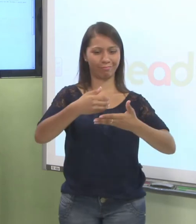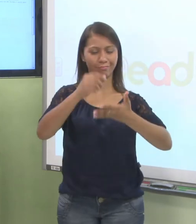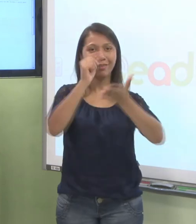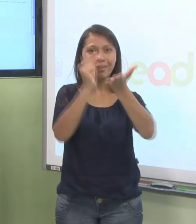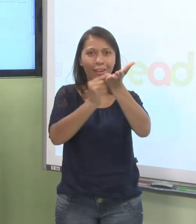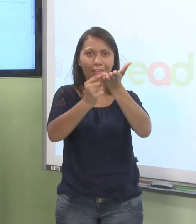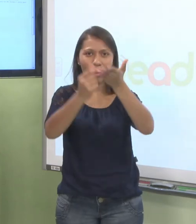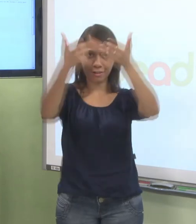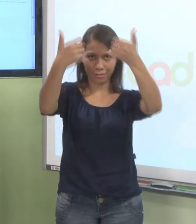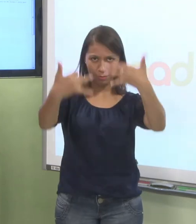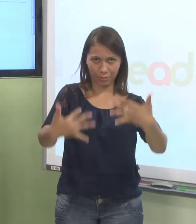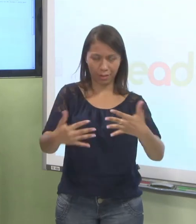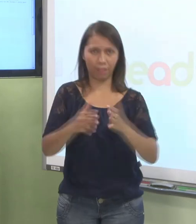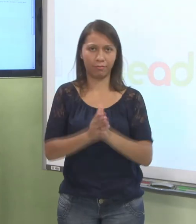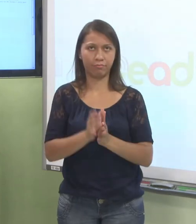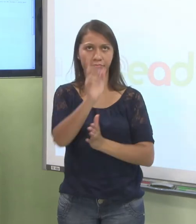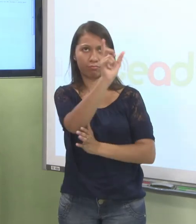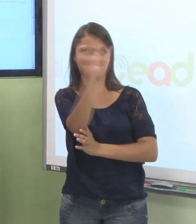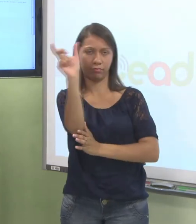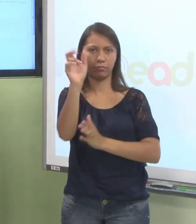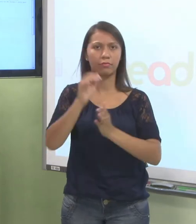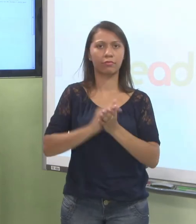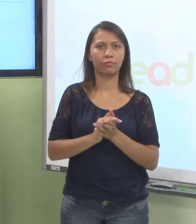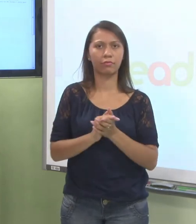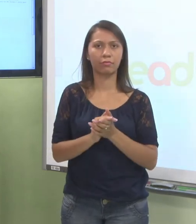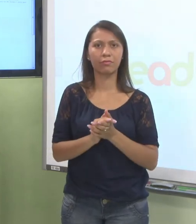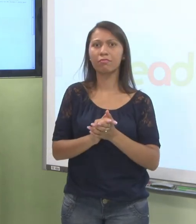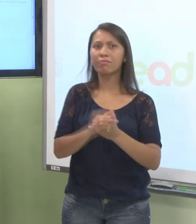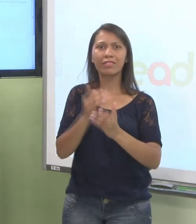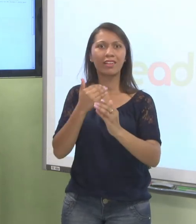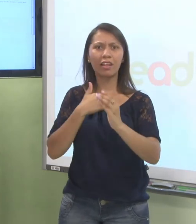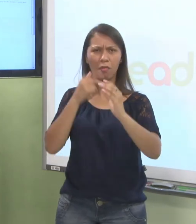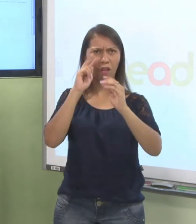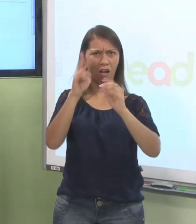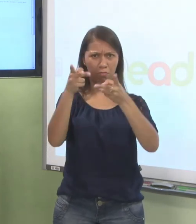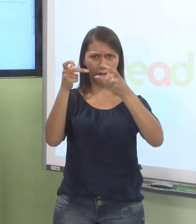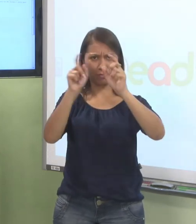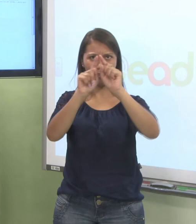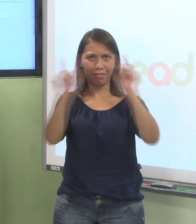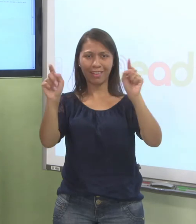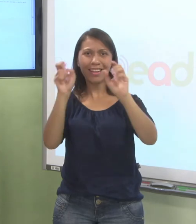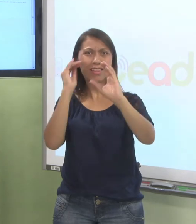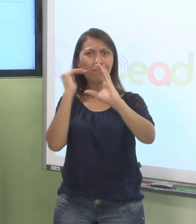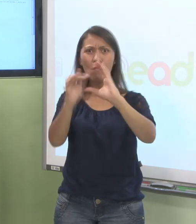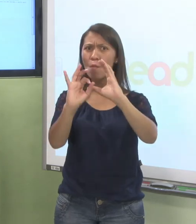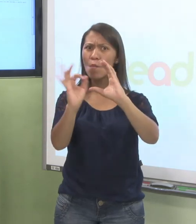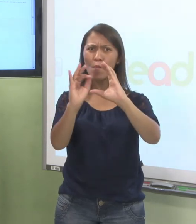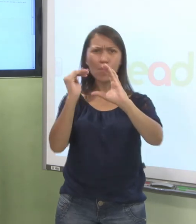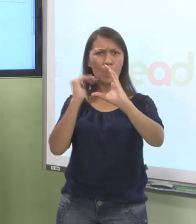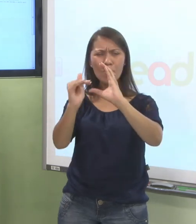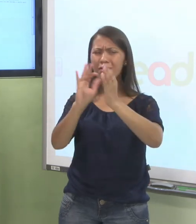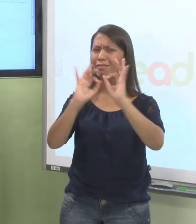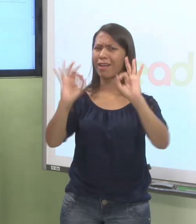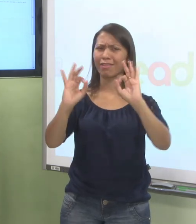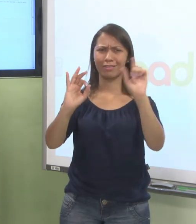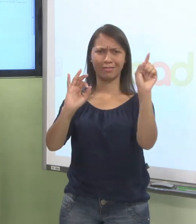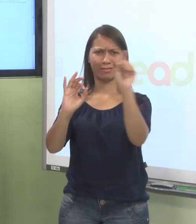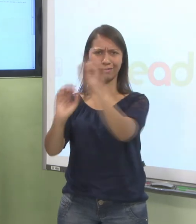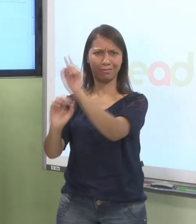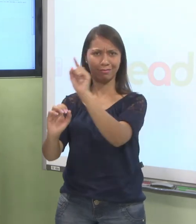status do envio. Nenhuma tentativa. Ou seja, eu não tentei enviar nenhum arquivo aqui ainda. O status da avaliação. Não há notas porque eu ainda não